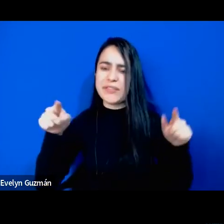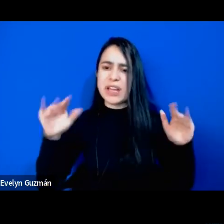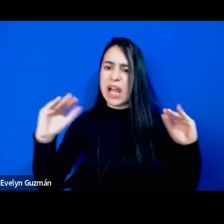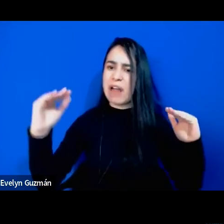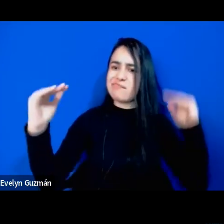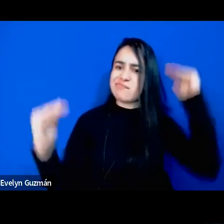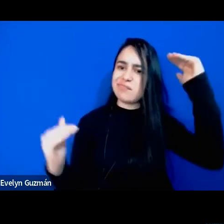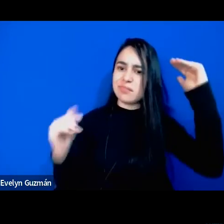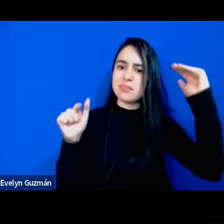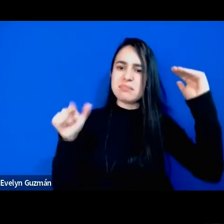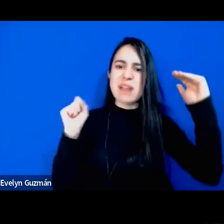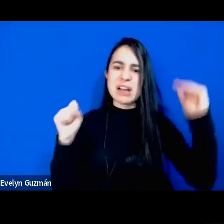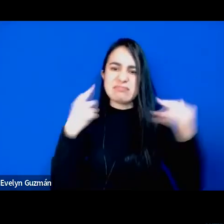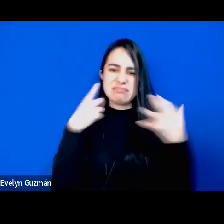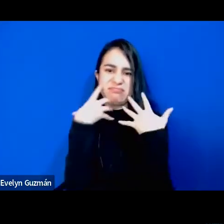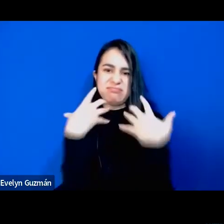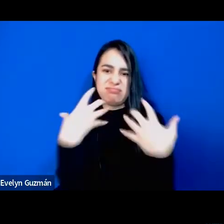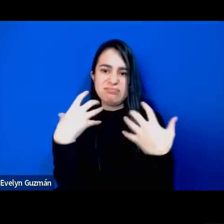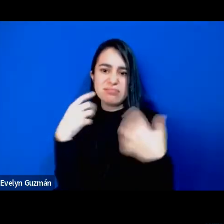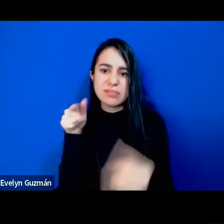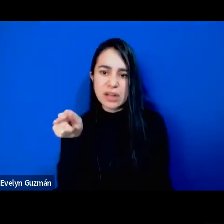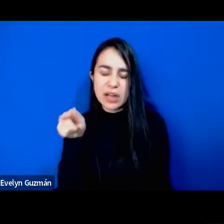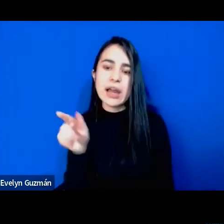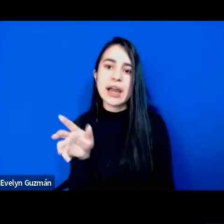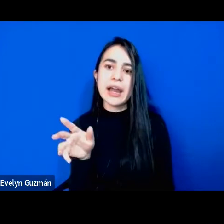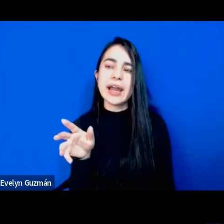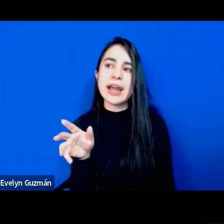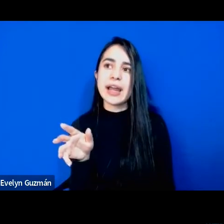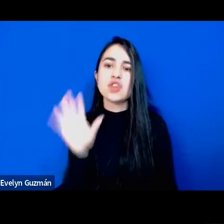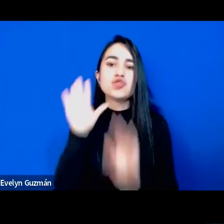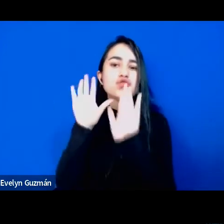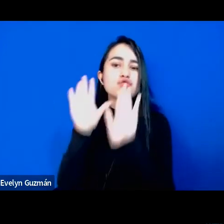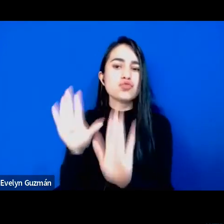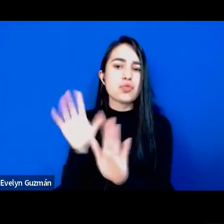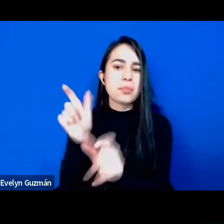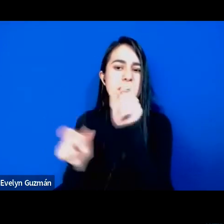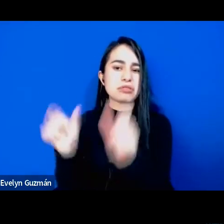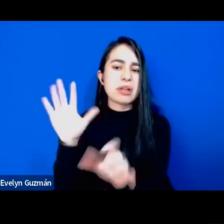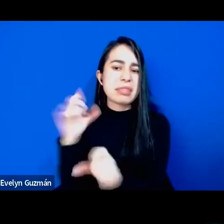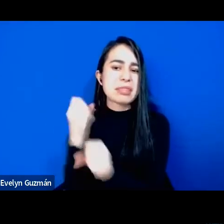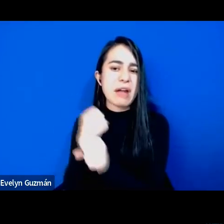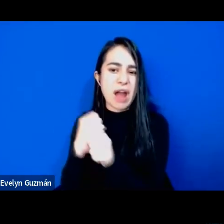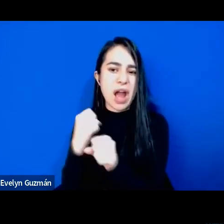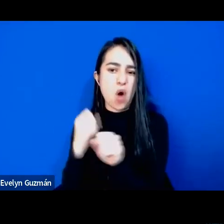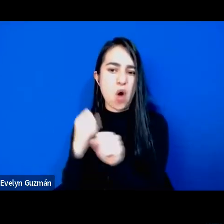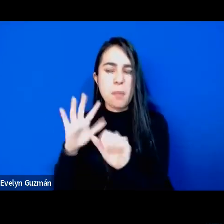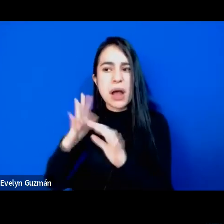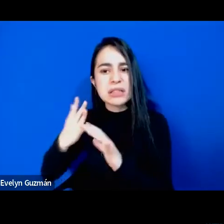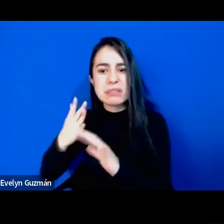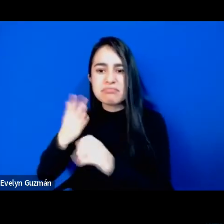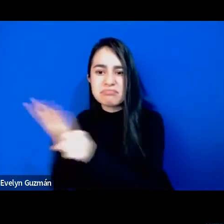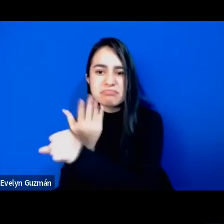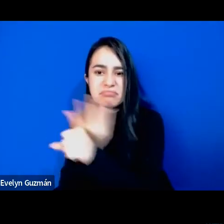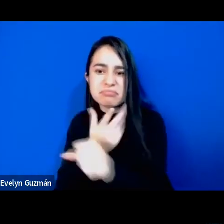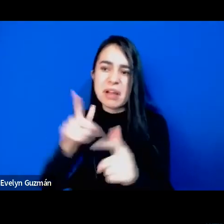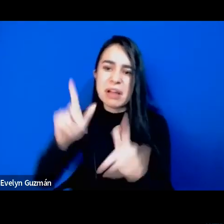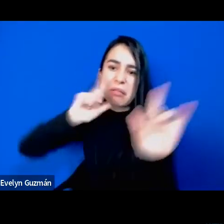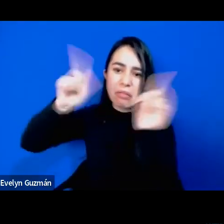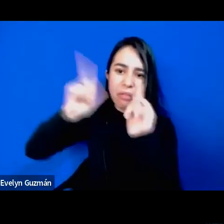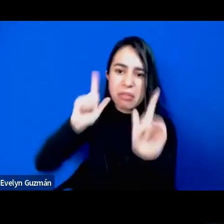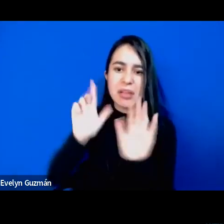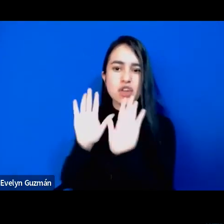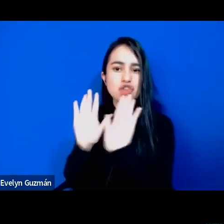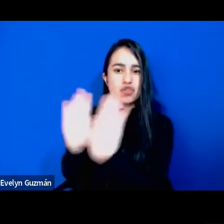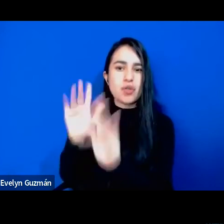más burda, propia de hombres manuales, fiesteros. O sea, todos los estereotipos